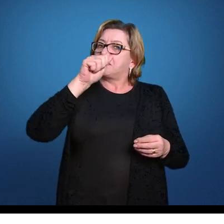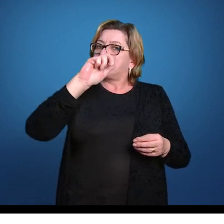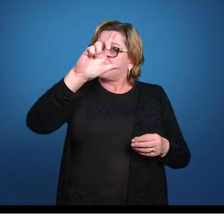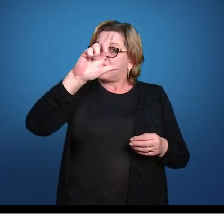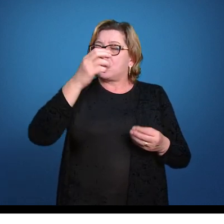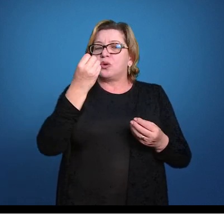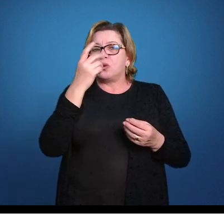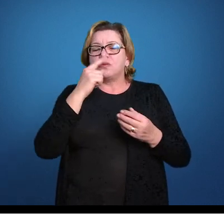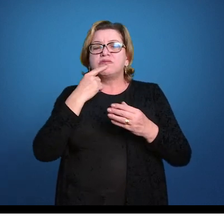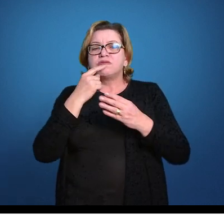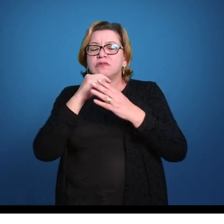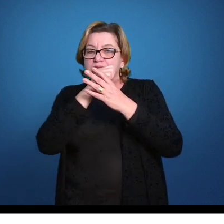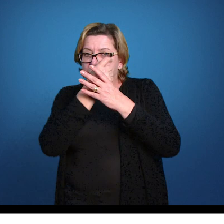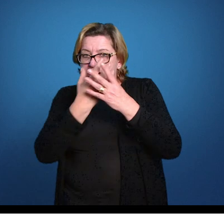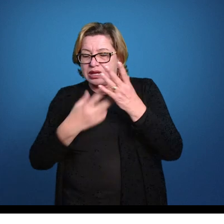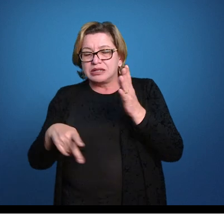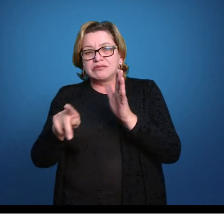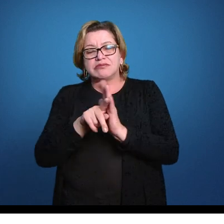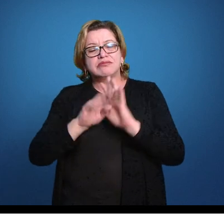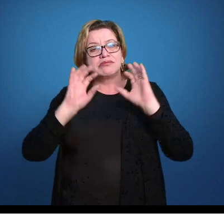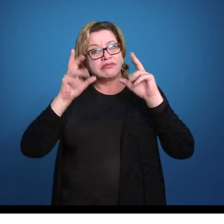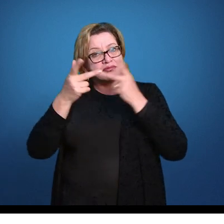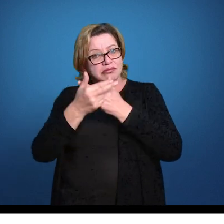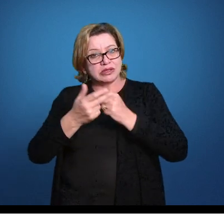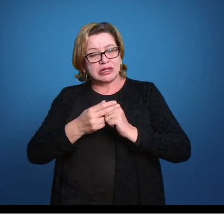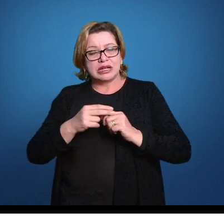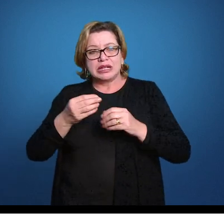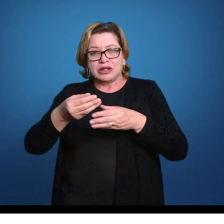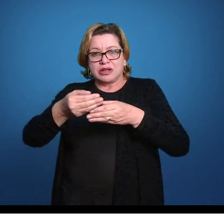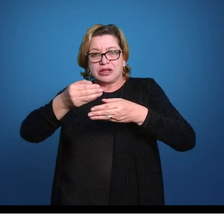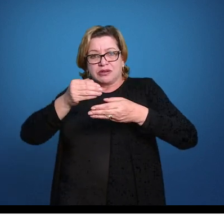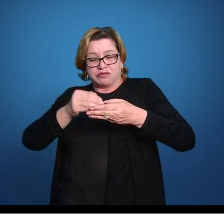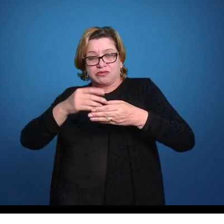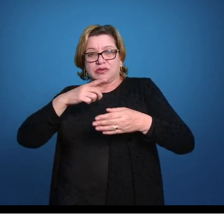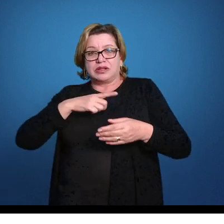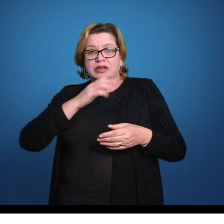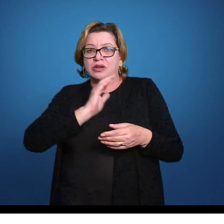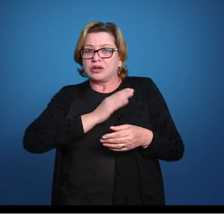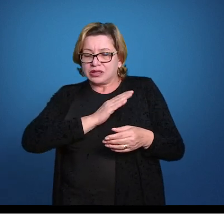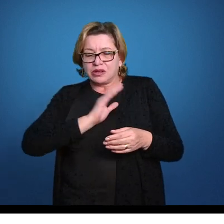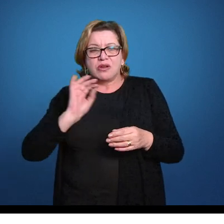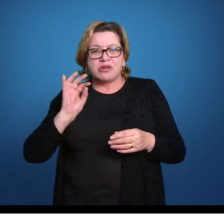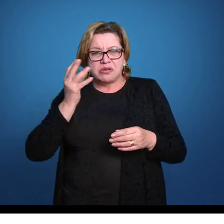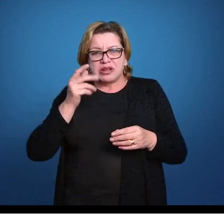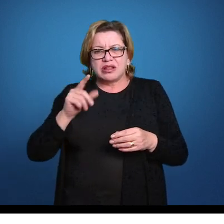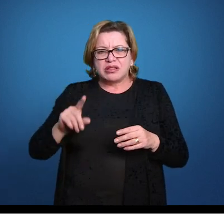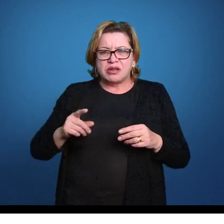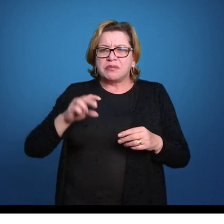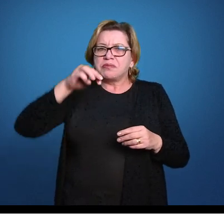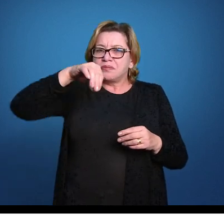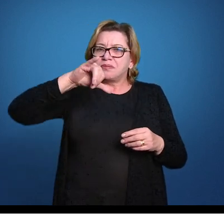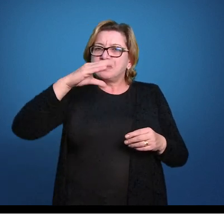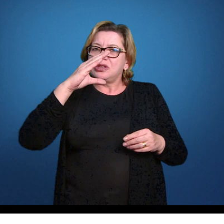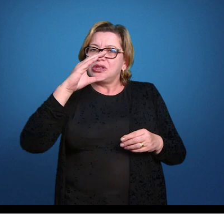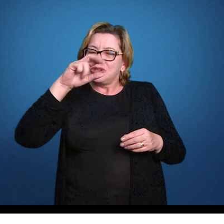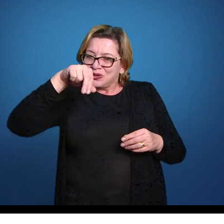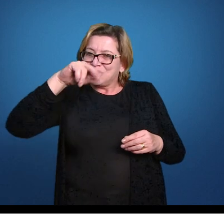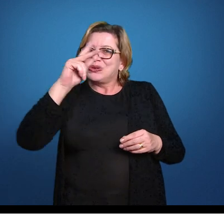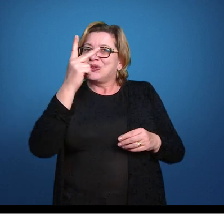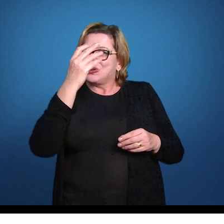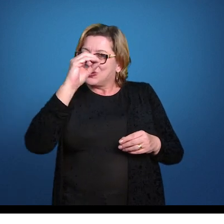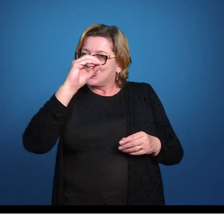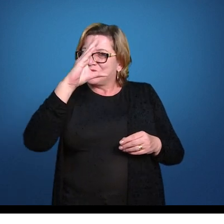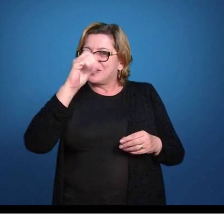Aqui na região posterior dele nós teríamos um coração, isso acontece com as minhocas, acontece com os artrópodos, acontece